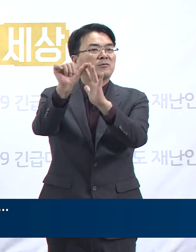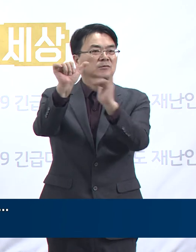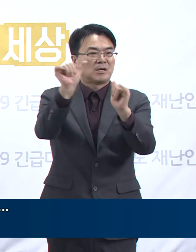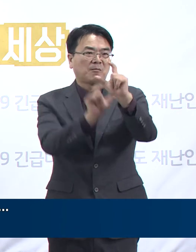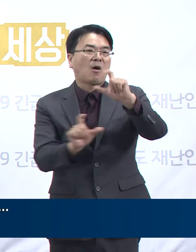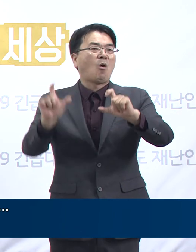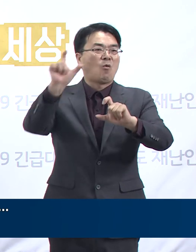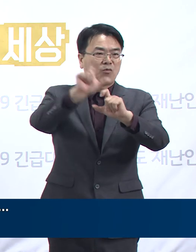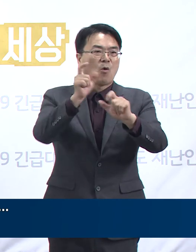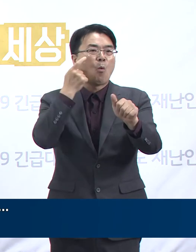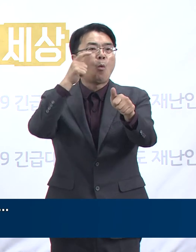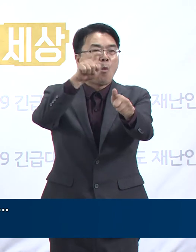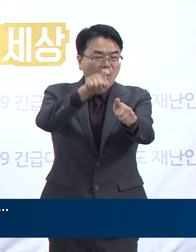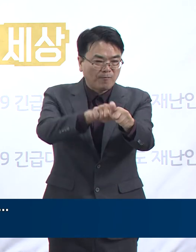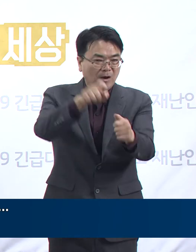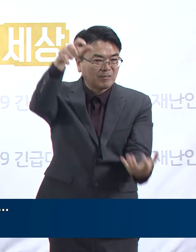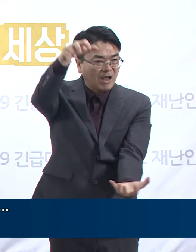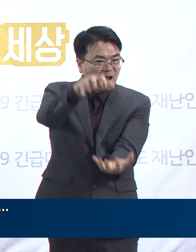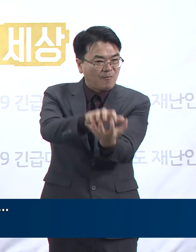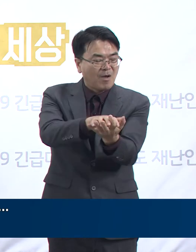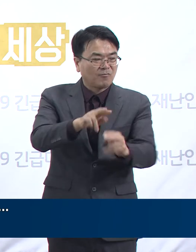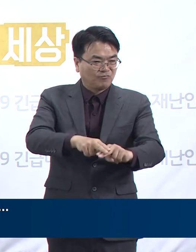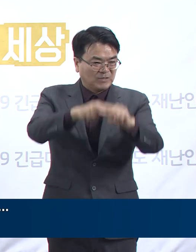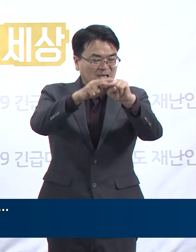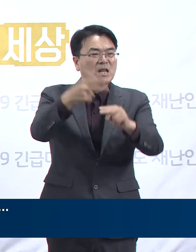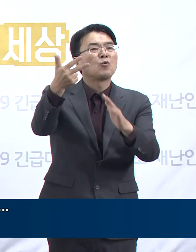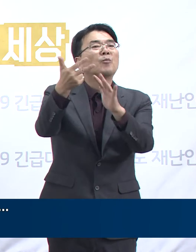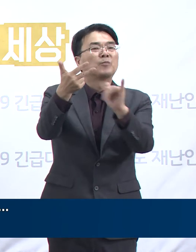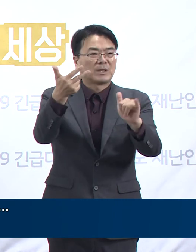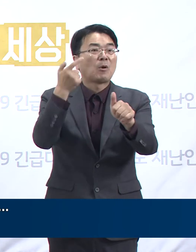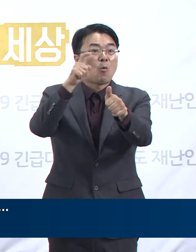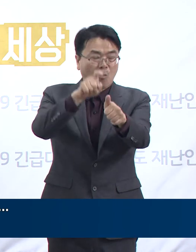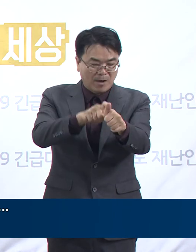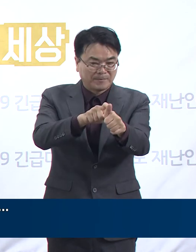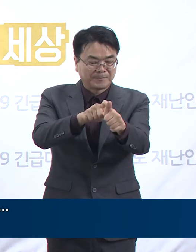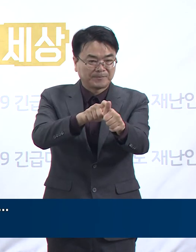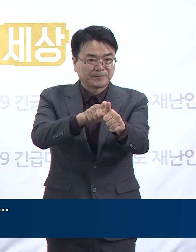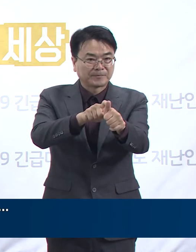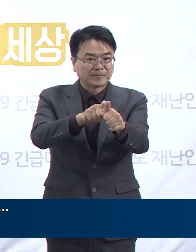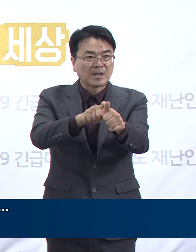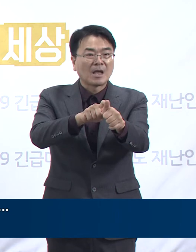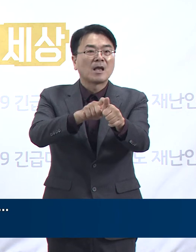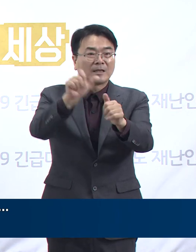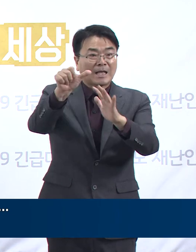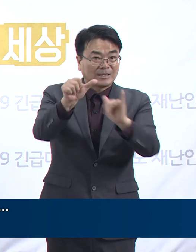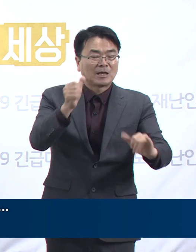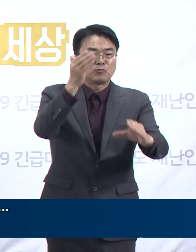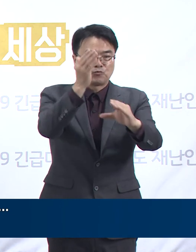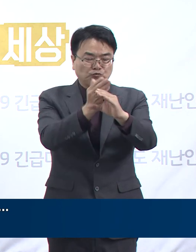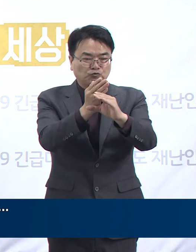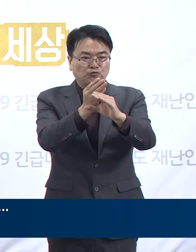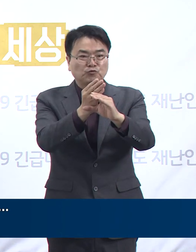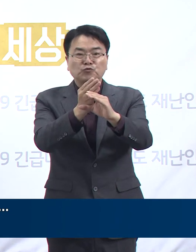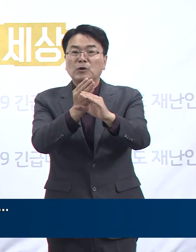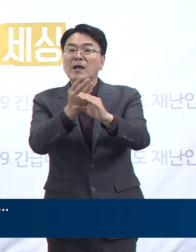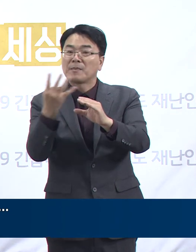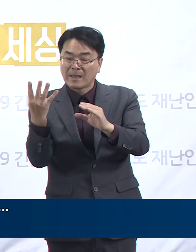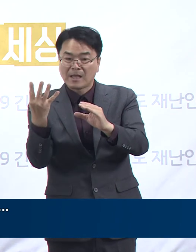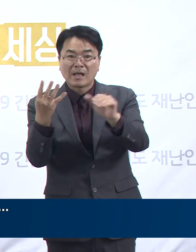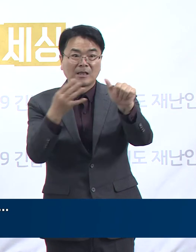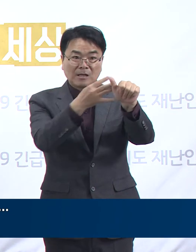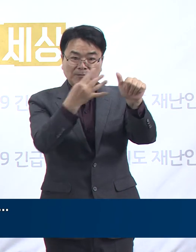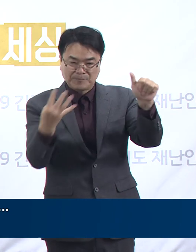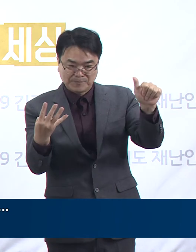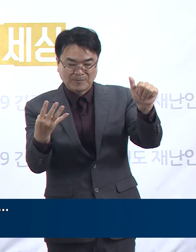관련된 누적 확진자는 현재 7명입니다. 추가 확진된 5명 중 4명은 첫 확진자의 자녀